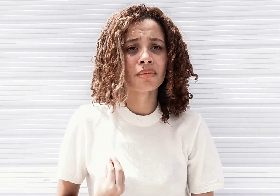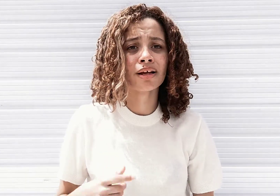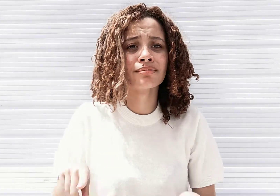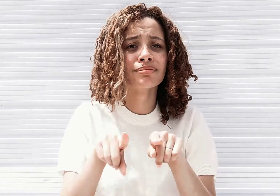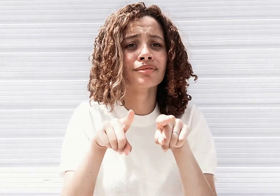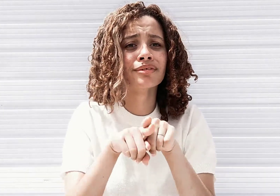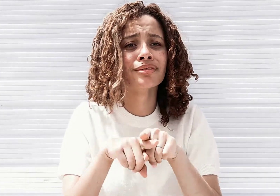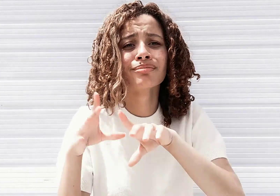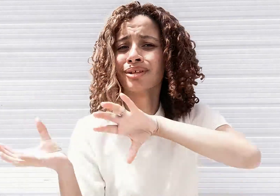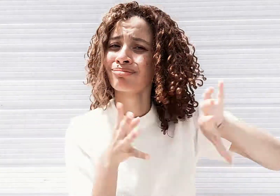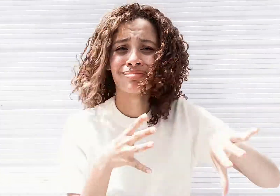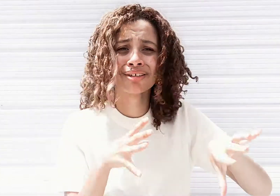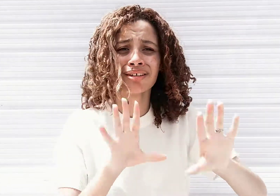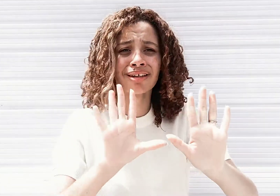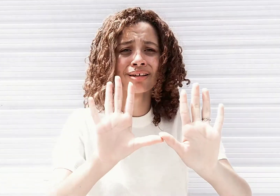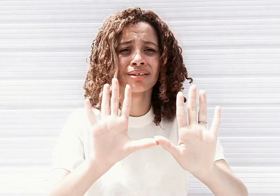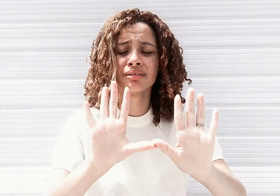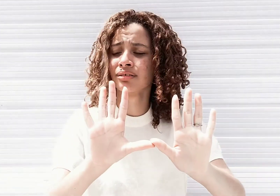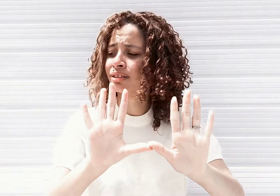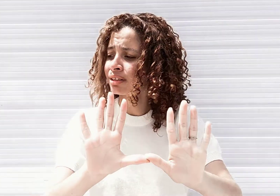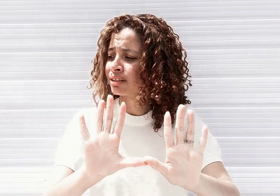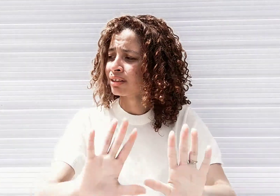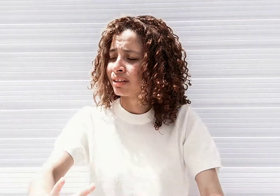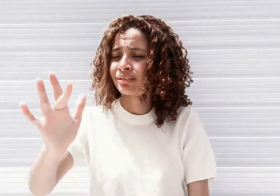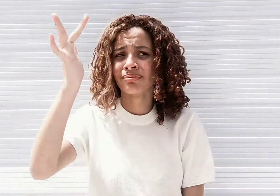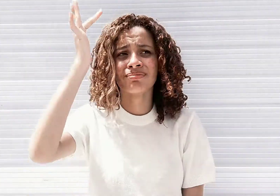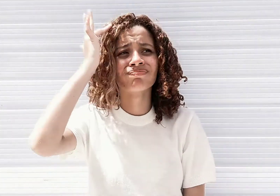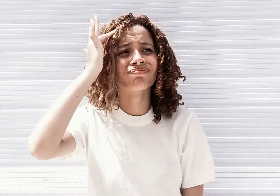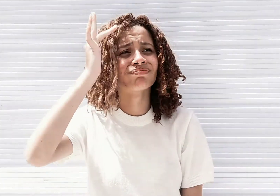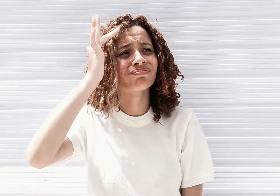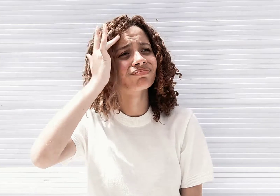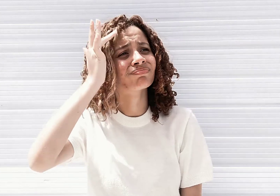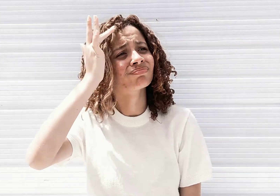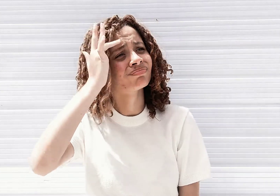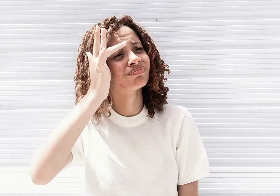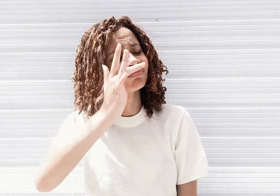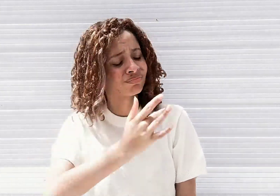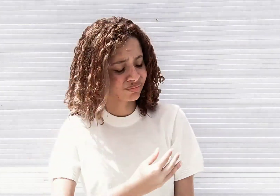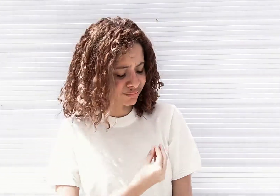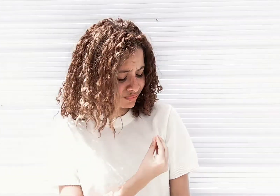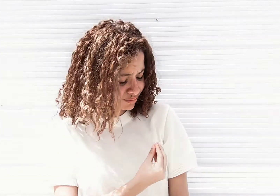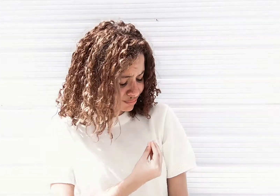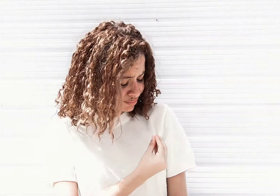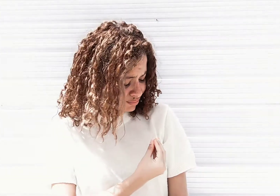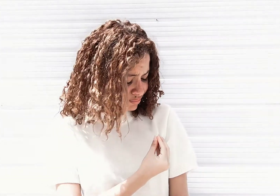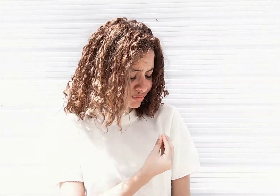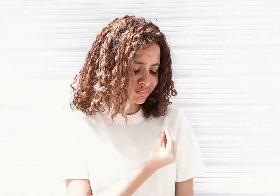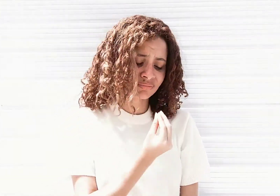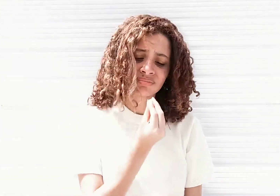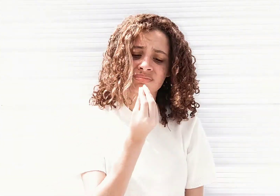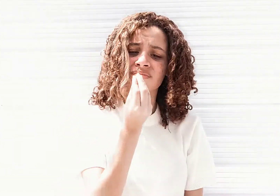participar E ainda acho que o meu cotidiano